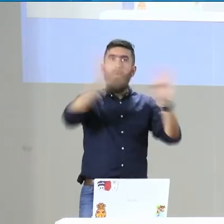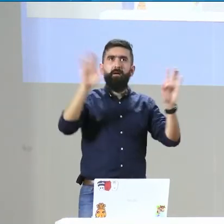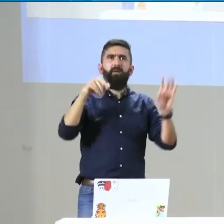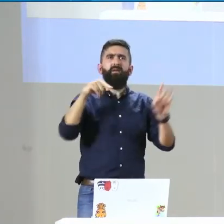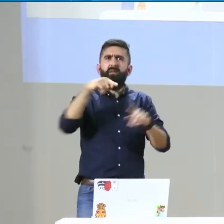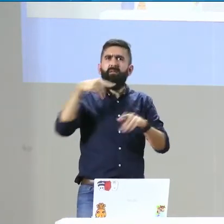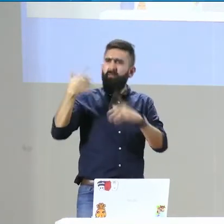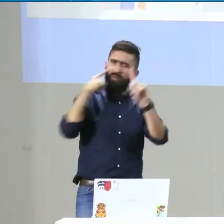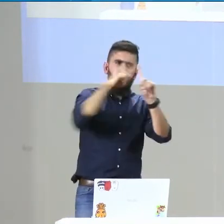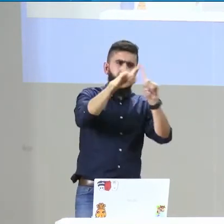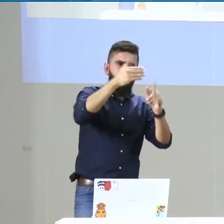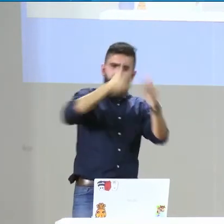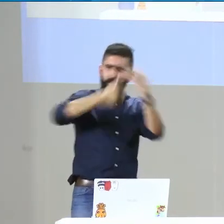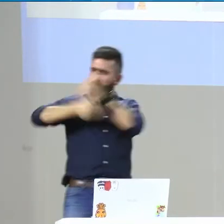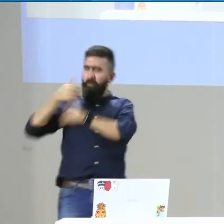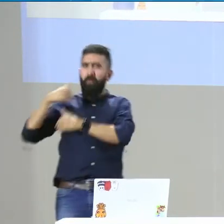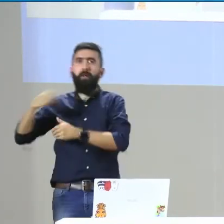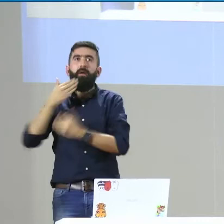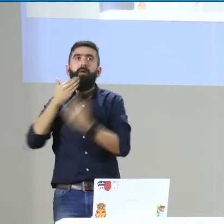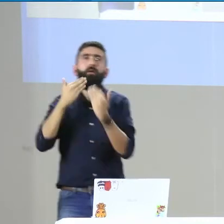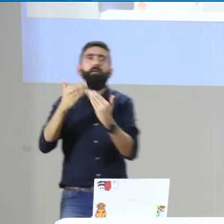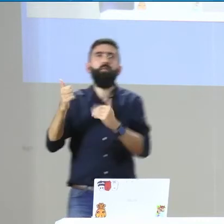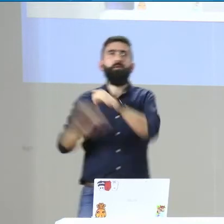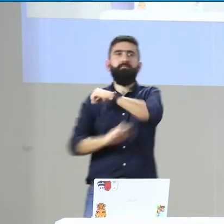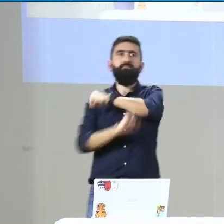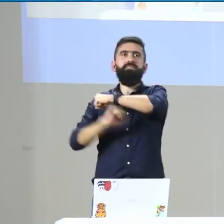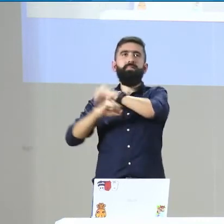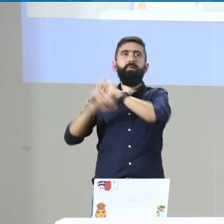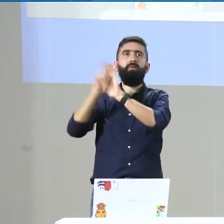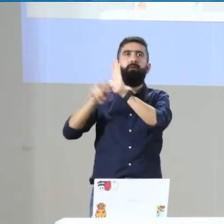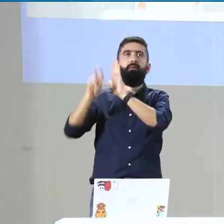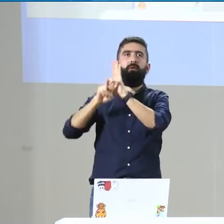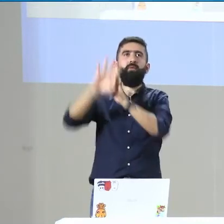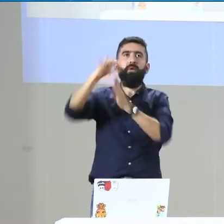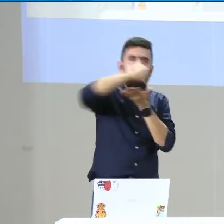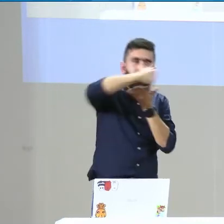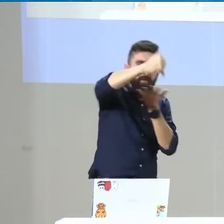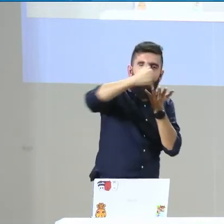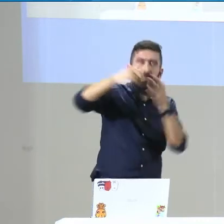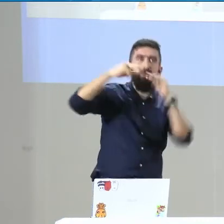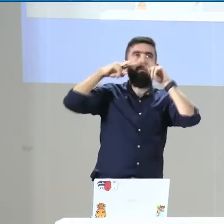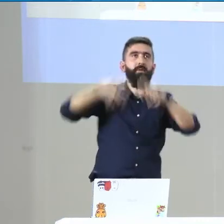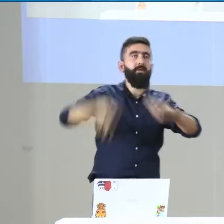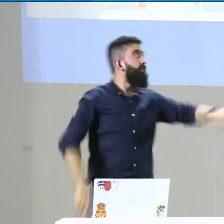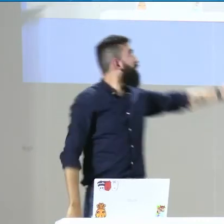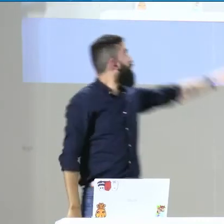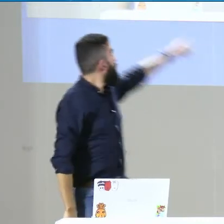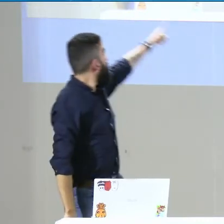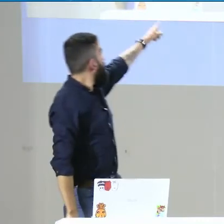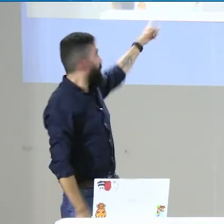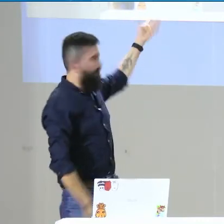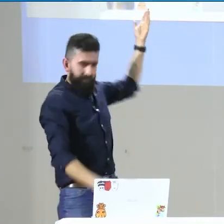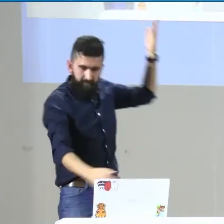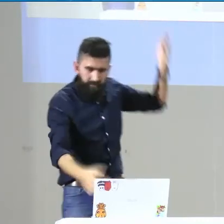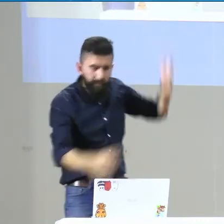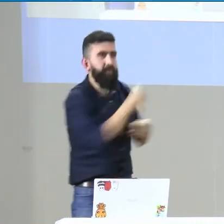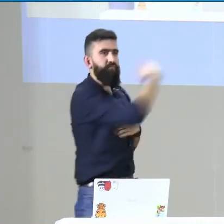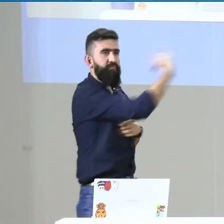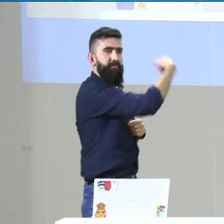Bien, entonces, ese es el objetivo de este estudio de caracterización. Entonces, ¿cómo se realiza eso? Entonces, tenemos cuatro